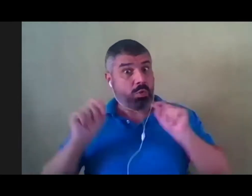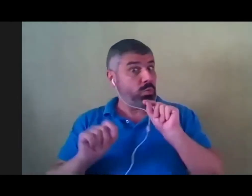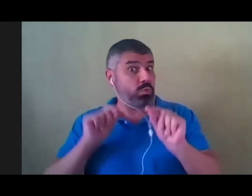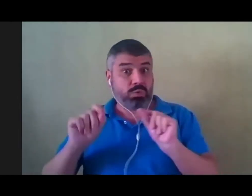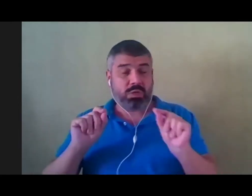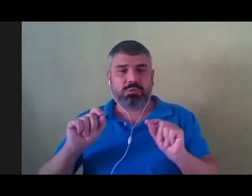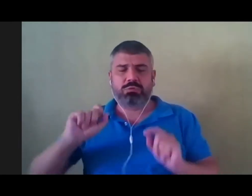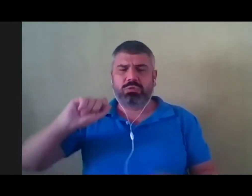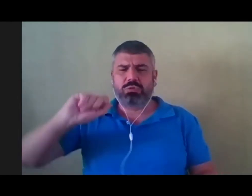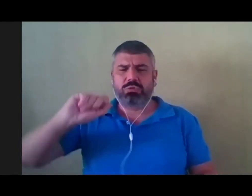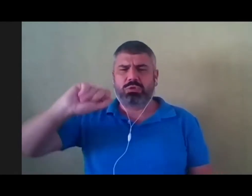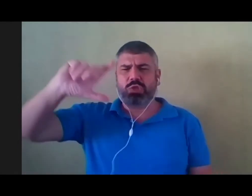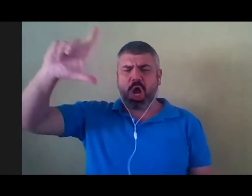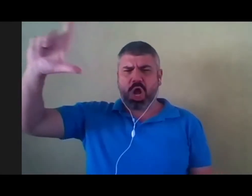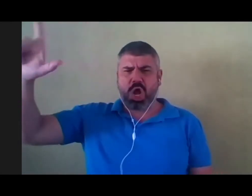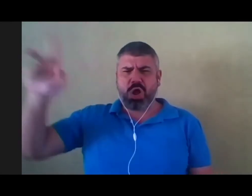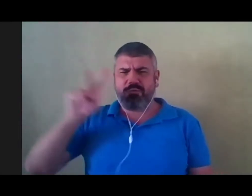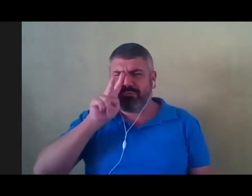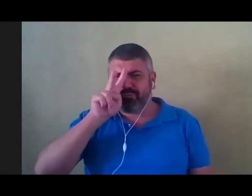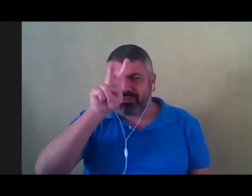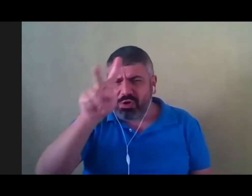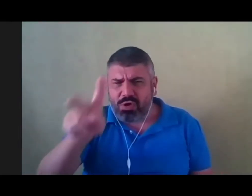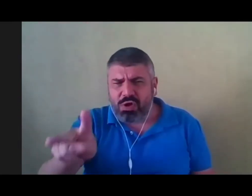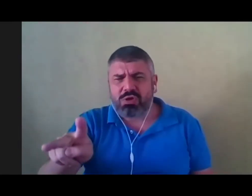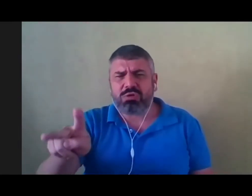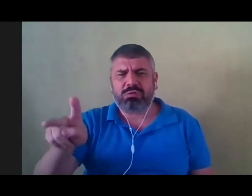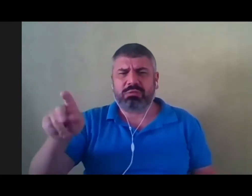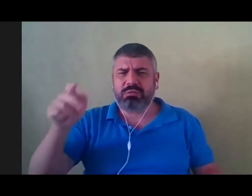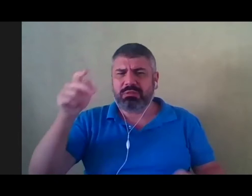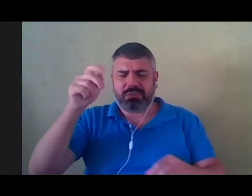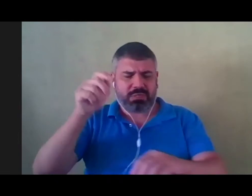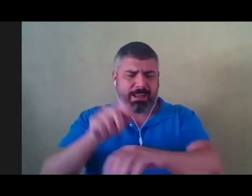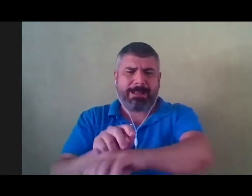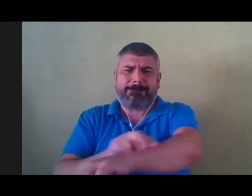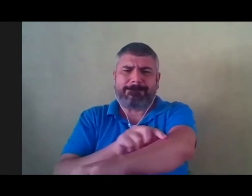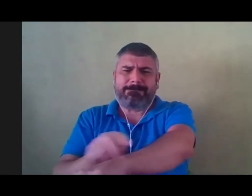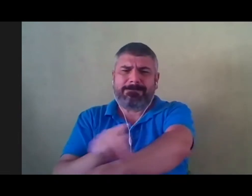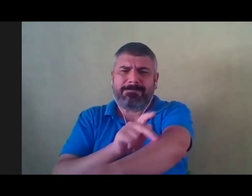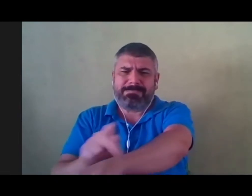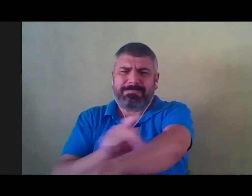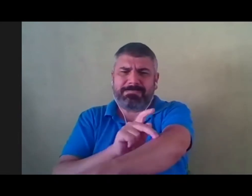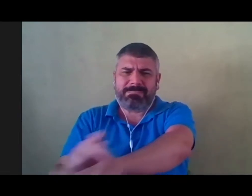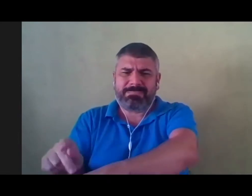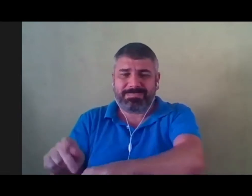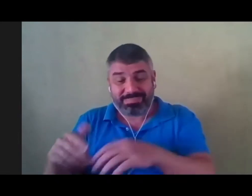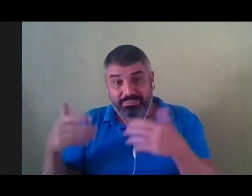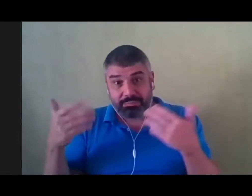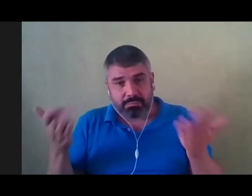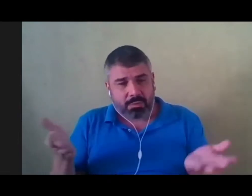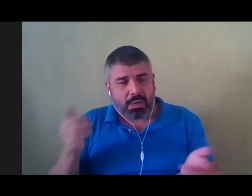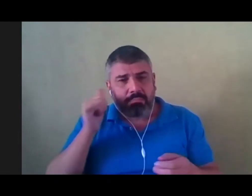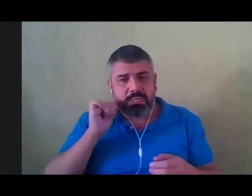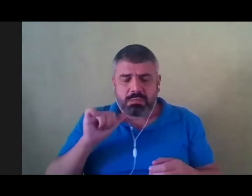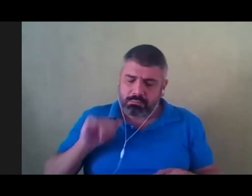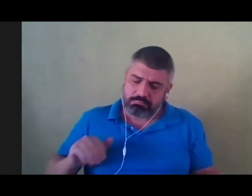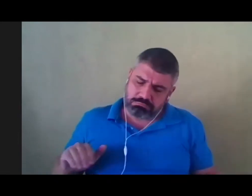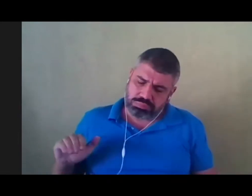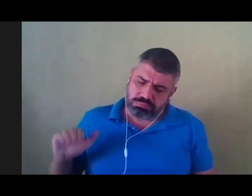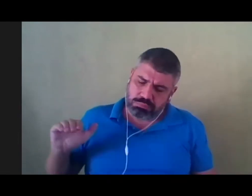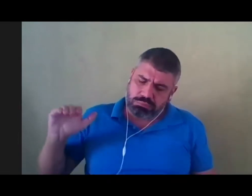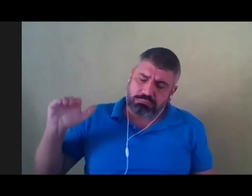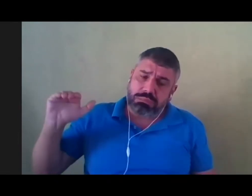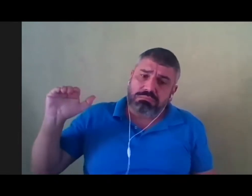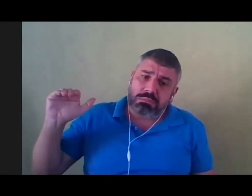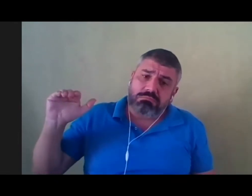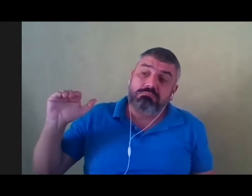iluminar sua pele negra. E assim essa menina cresceu, bela. Na